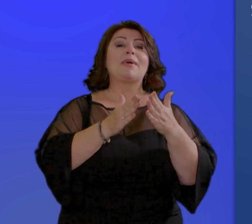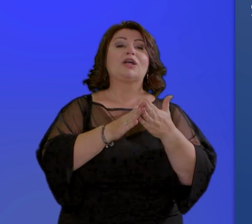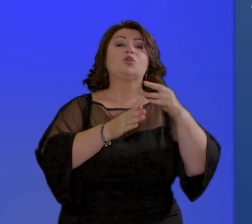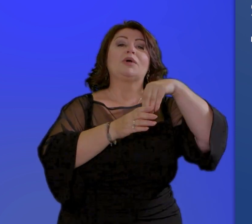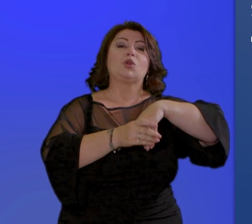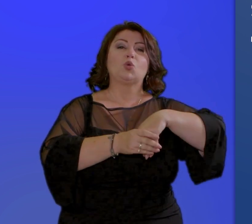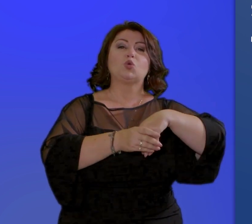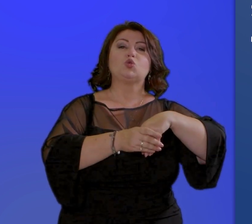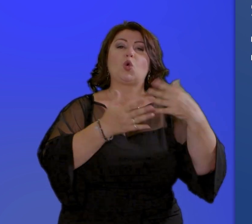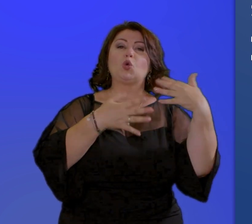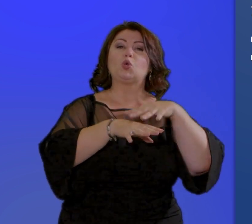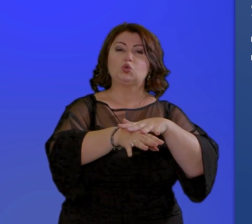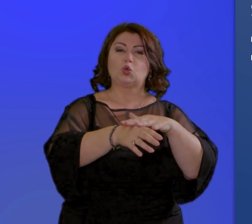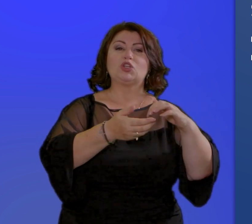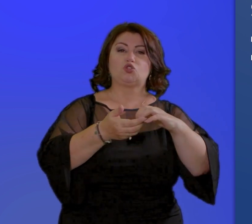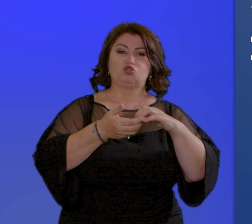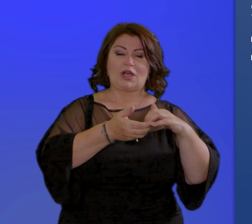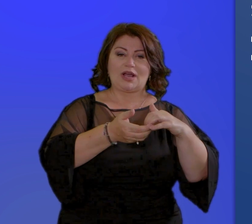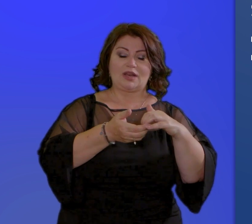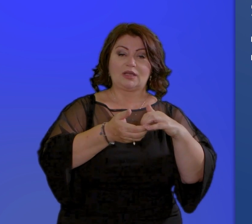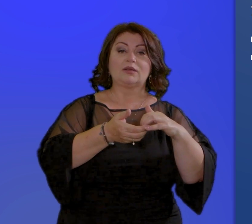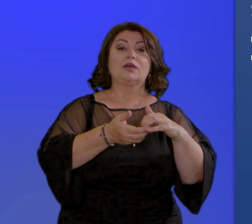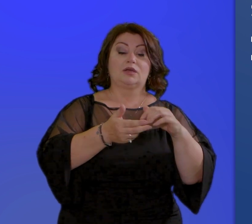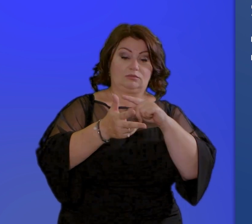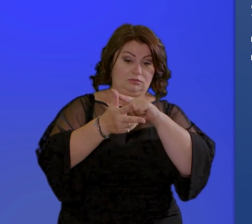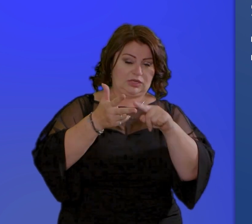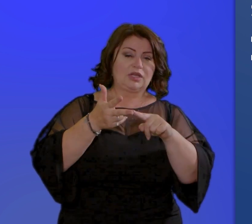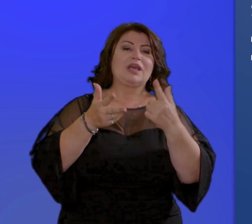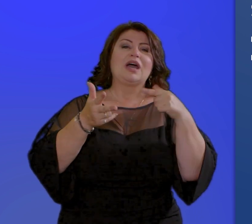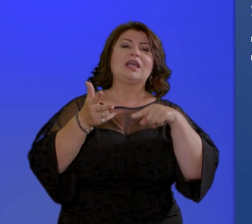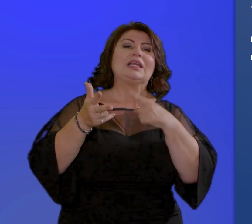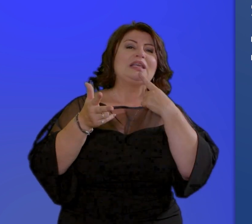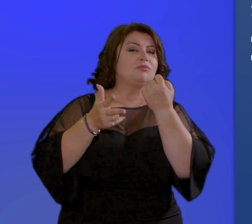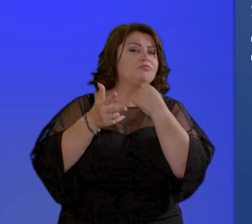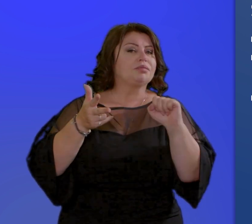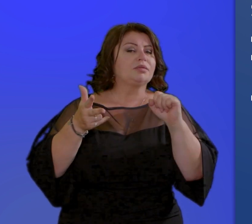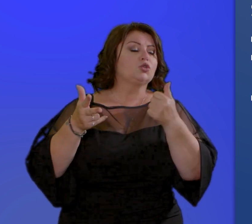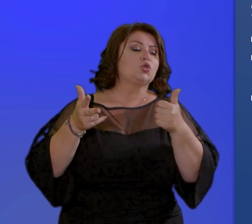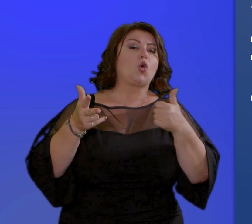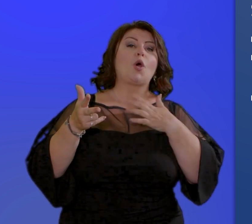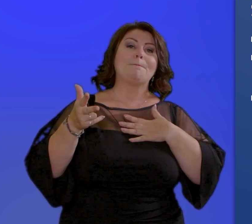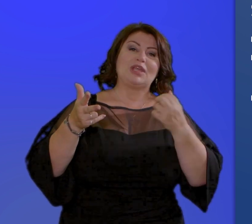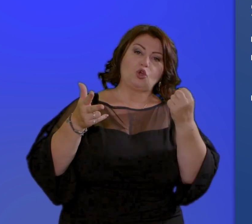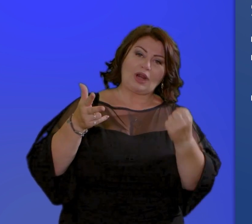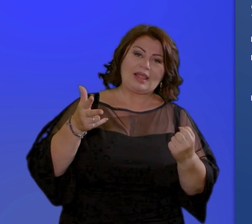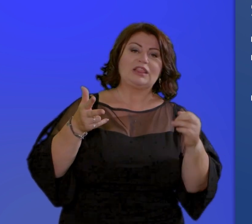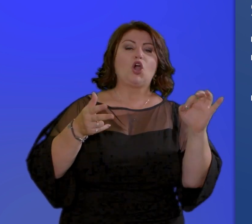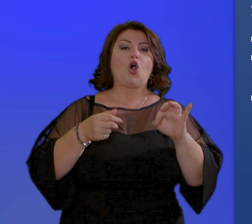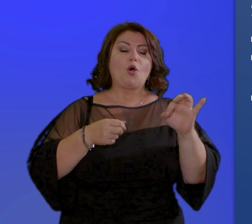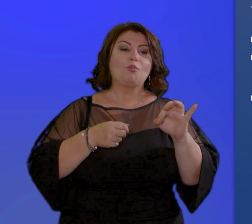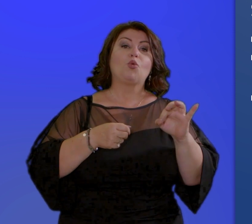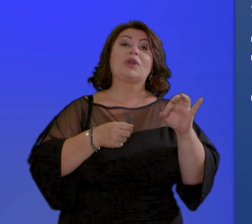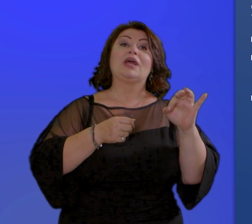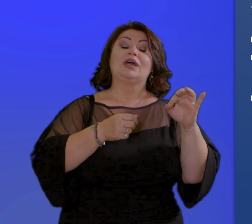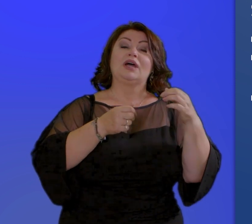minorenni beneficiari del reddito di cittadinanza pensionati beneficiari della pensione di